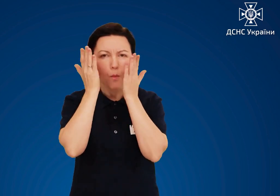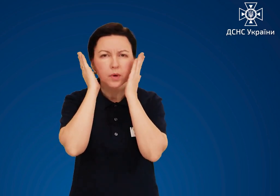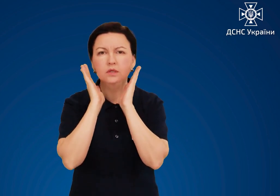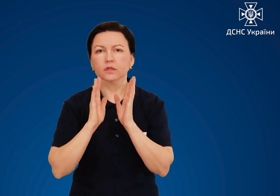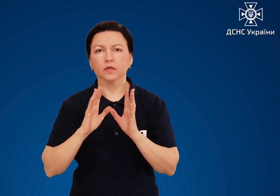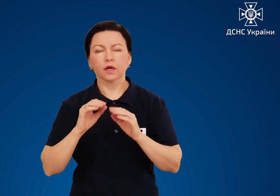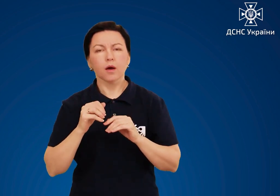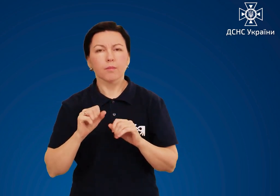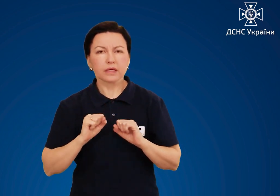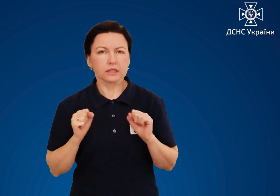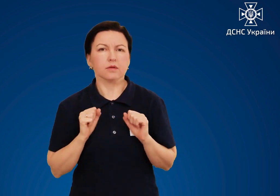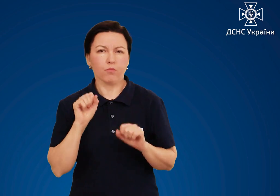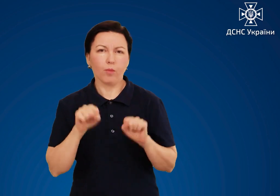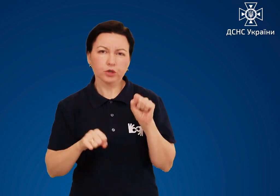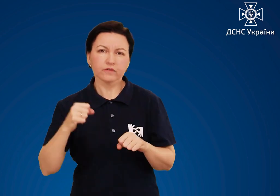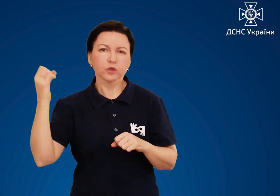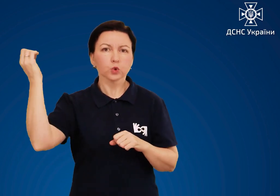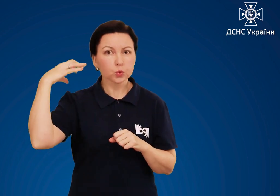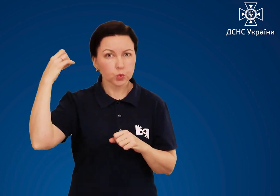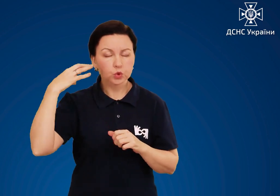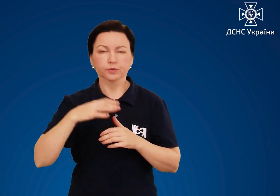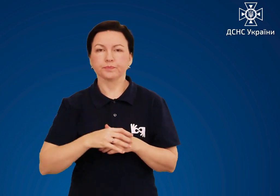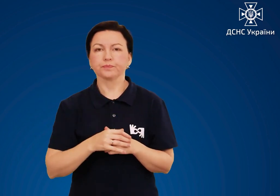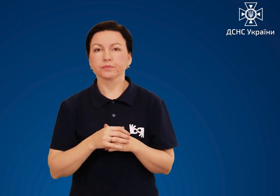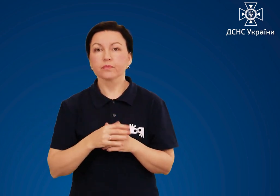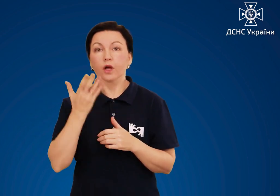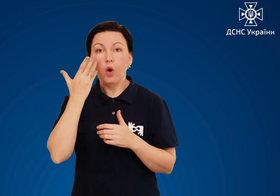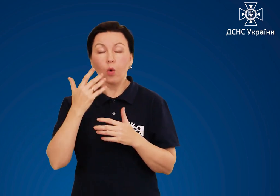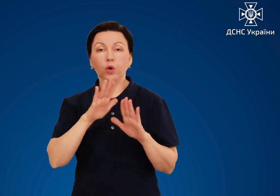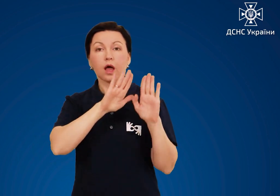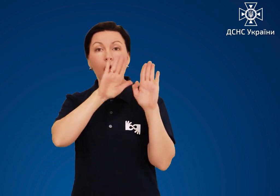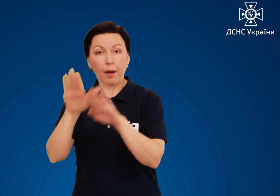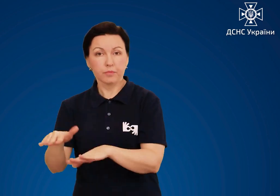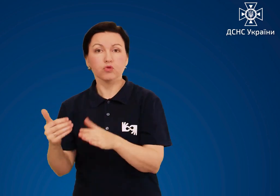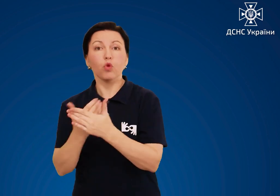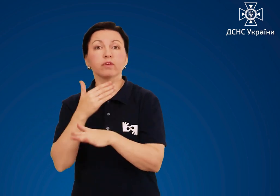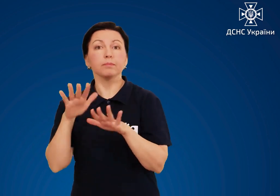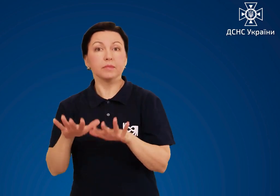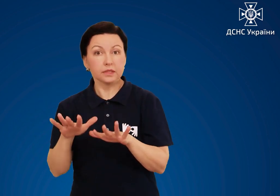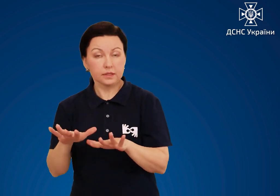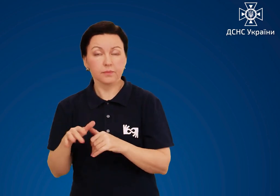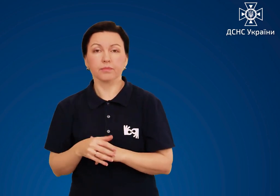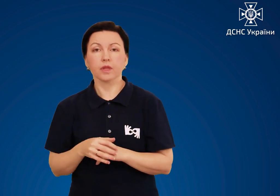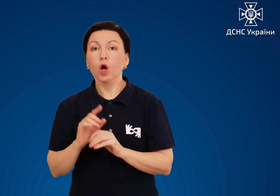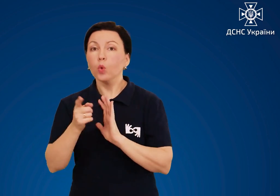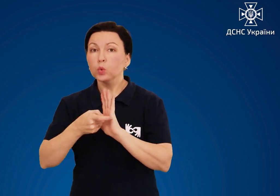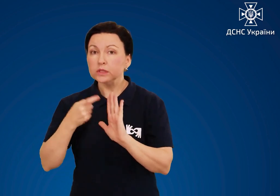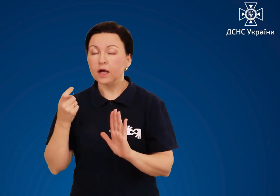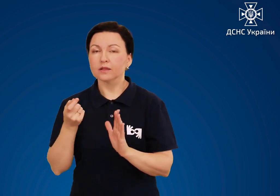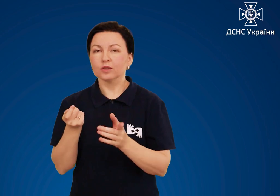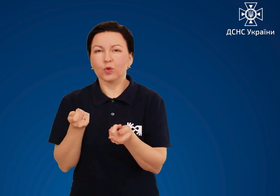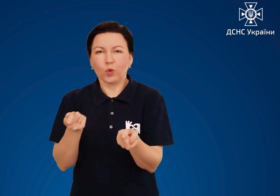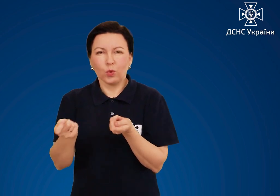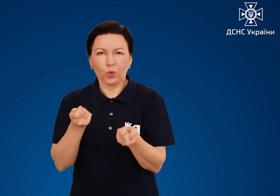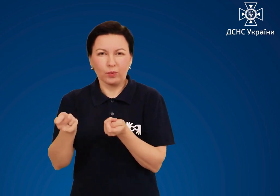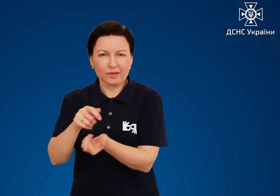З прибуттям на нове місце перебування дізнайтеся у місцевих органів державної